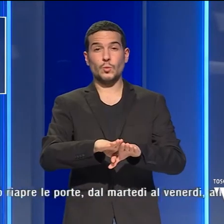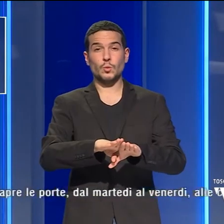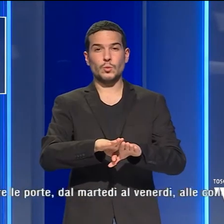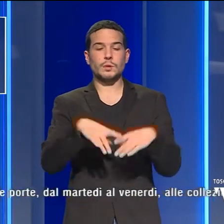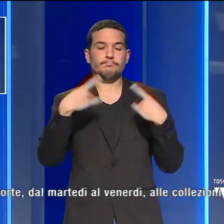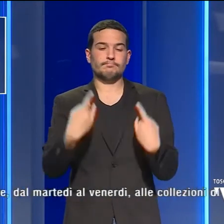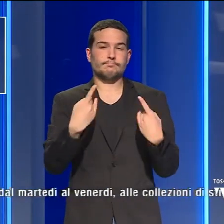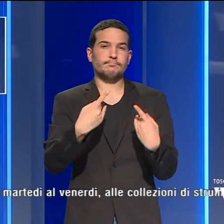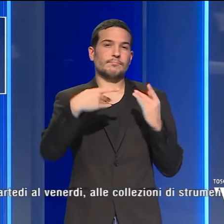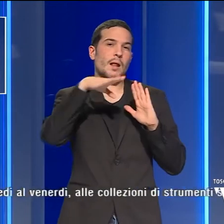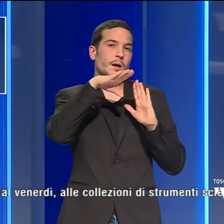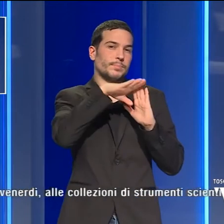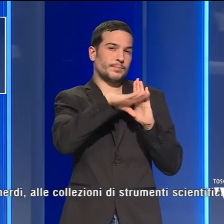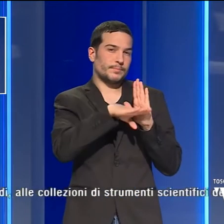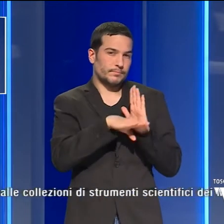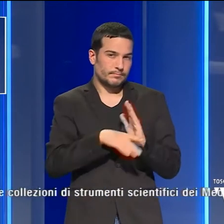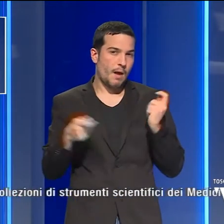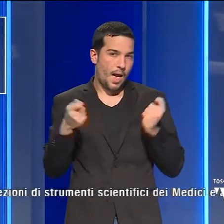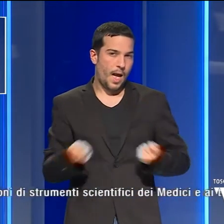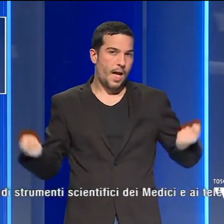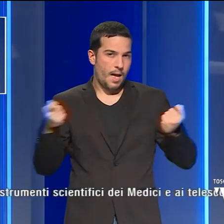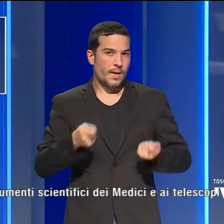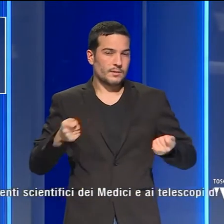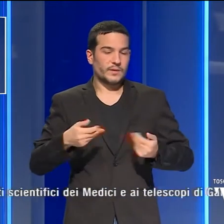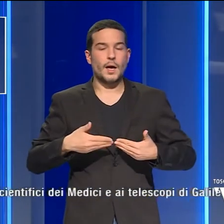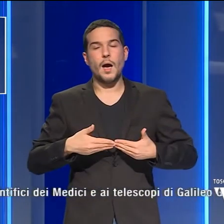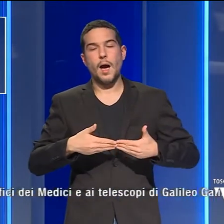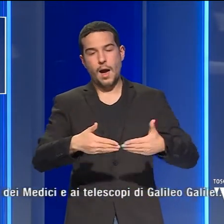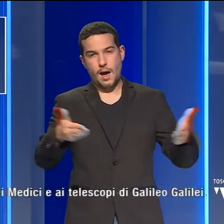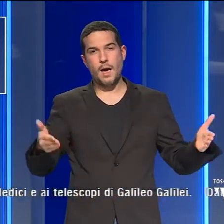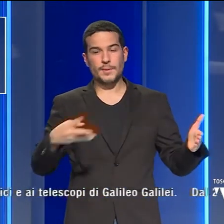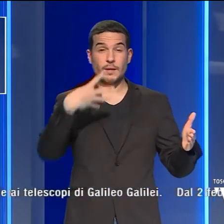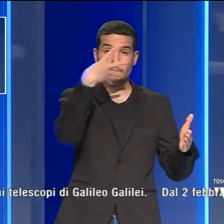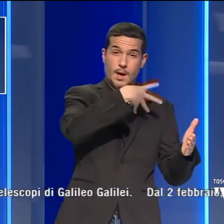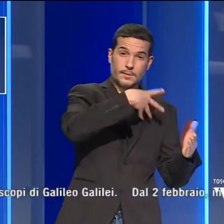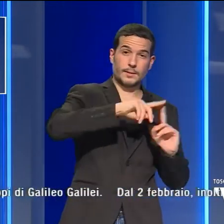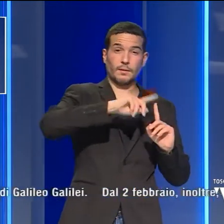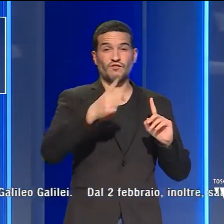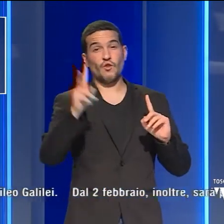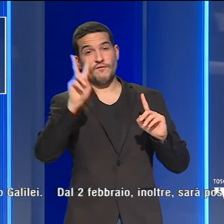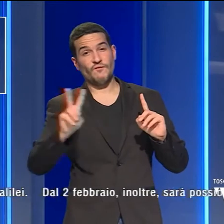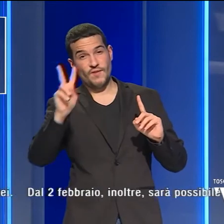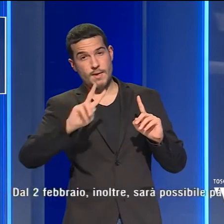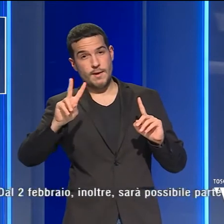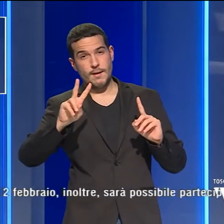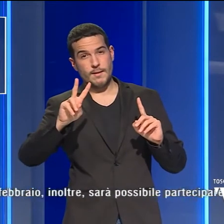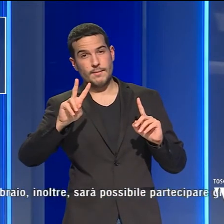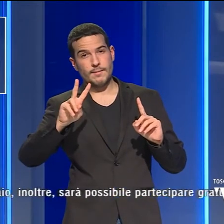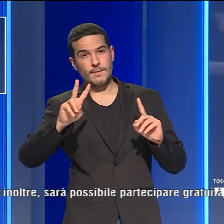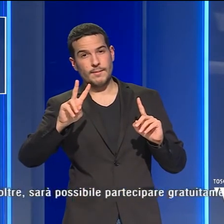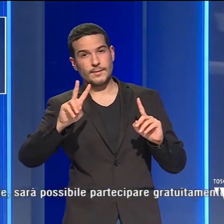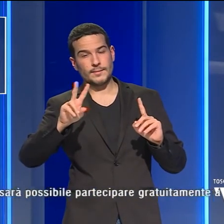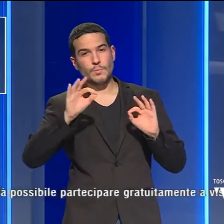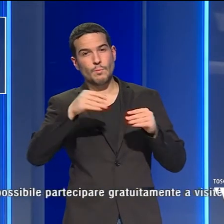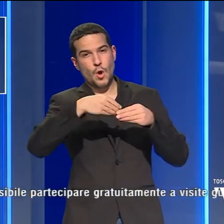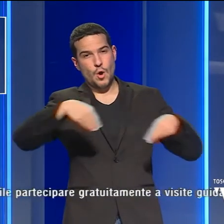attesa della regolare attività, il Museo riapre le porte dal martedì al venerdì alle collezioni di